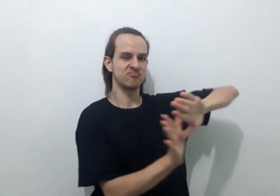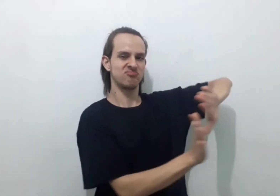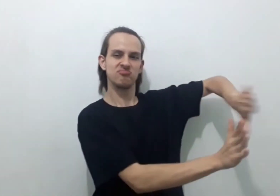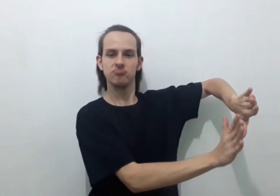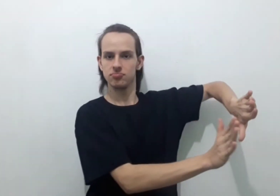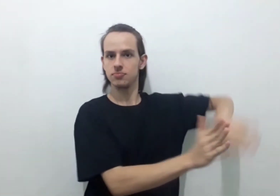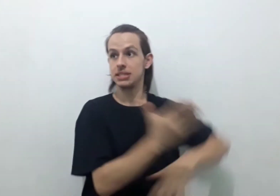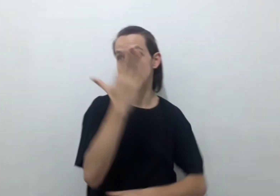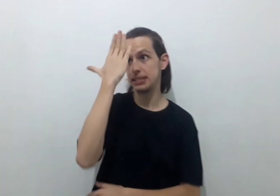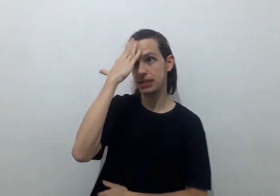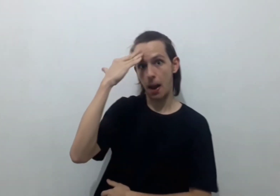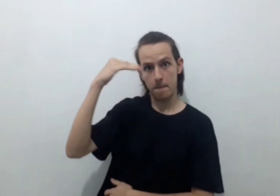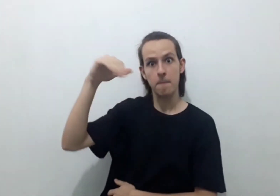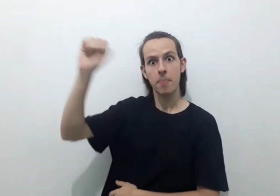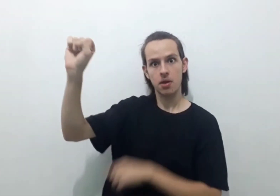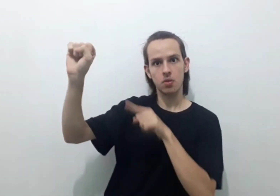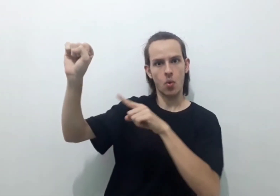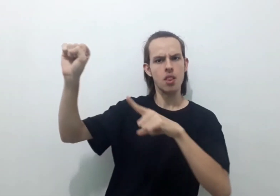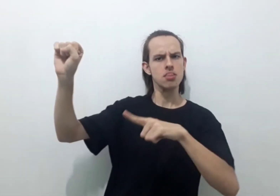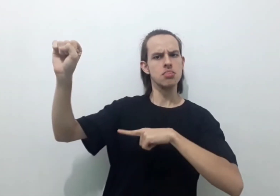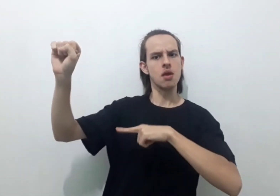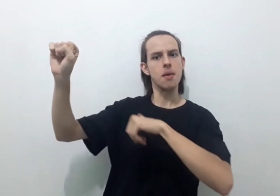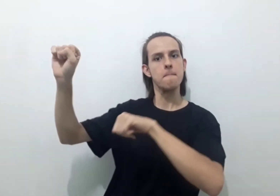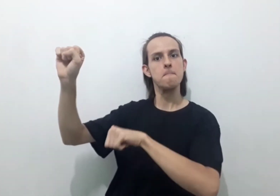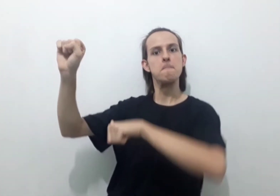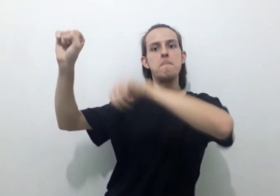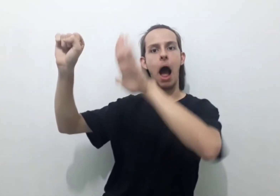E quis possuí-la mais que a luz